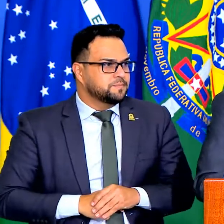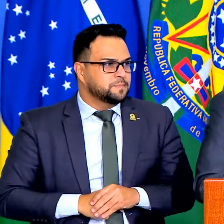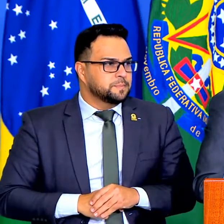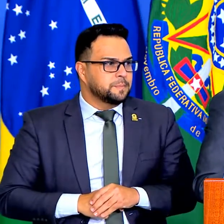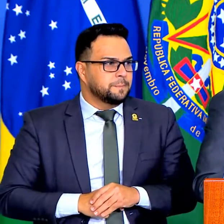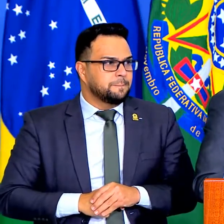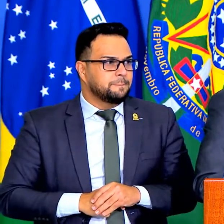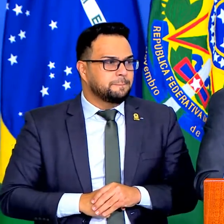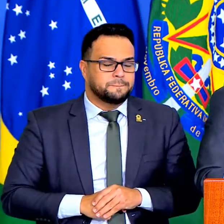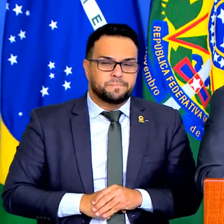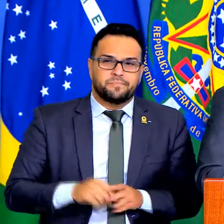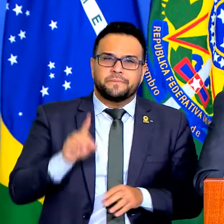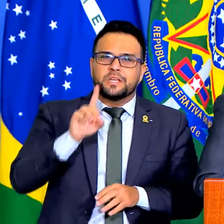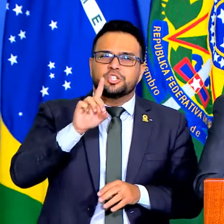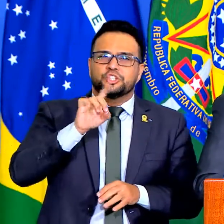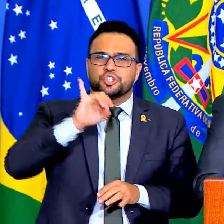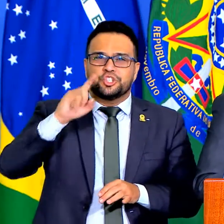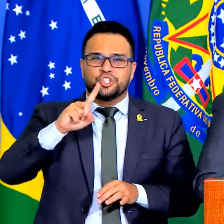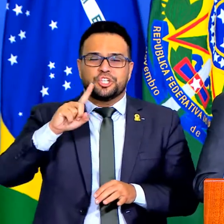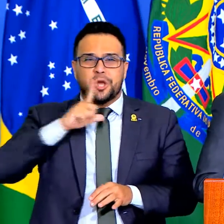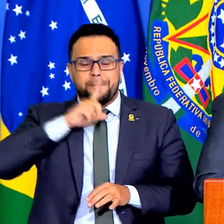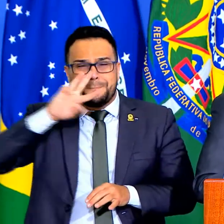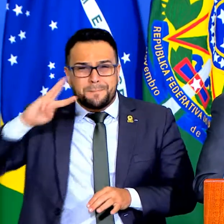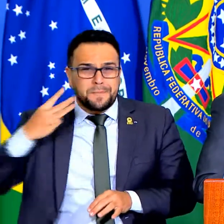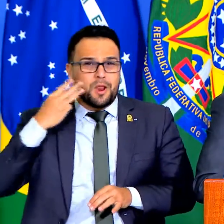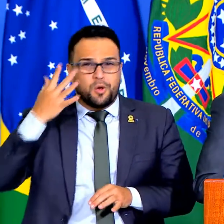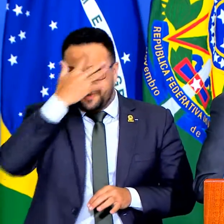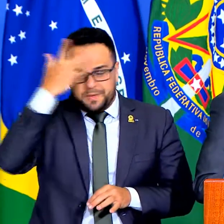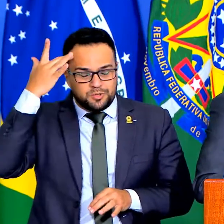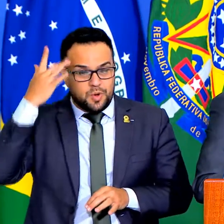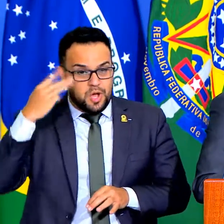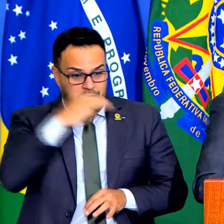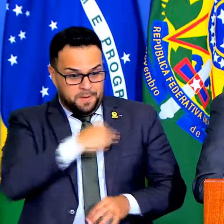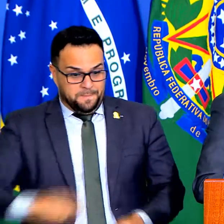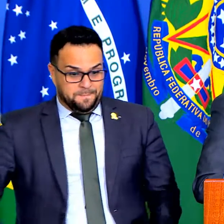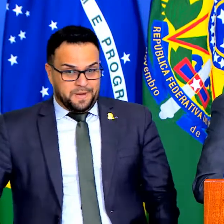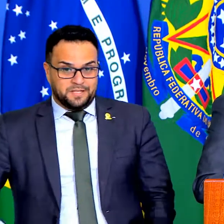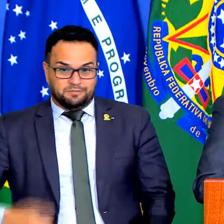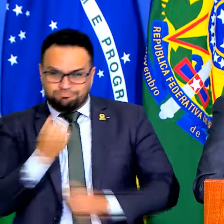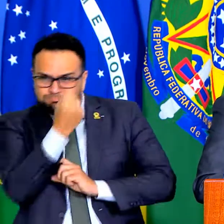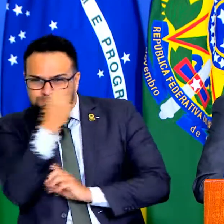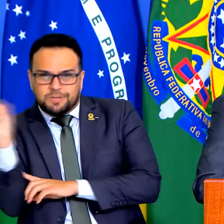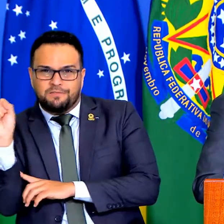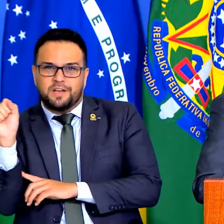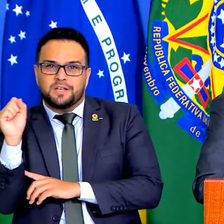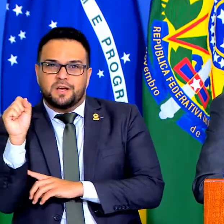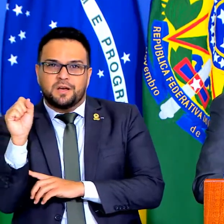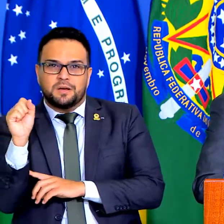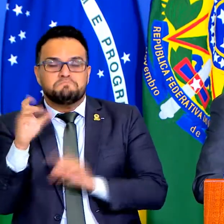que um dia perante um público de milhares de pessoas, homens de defesa, pudessem usar o microfone por algum momento,